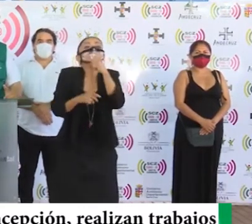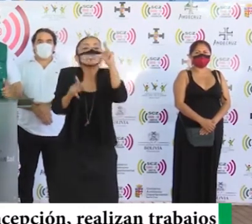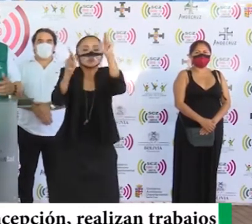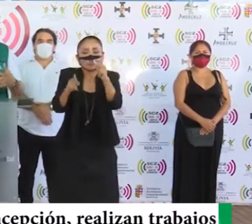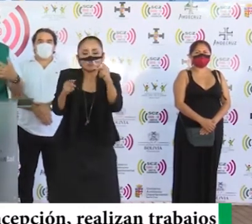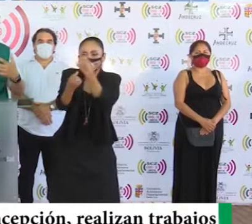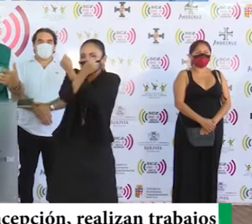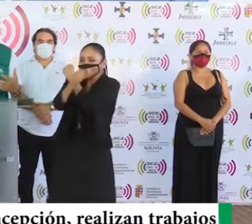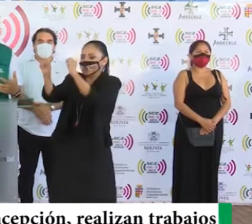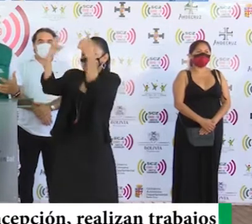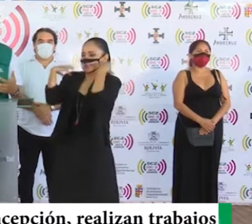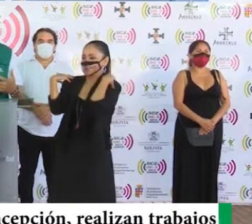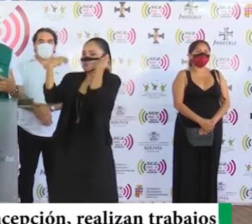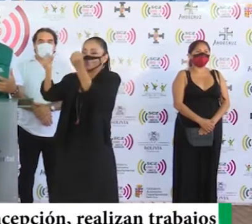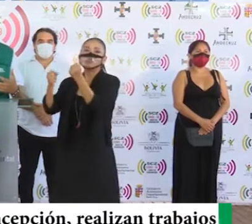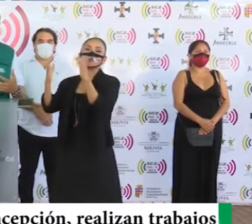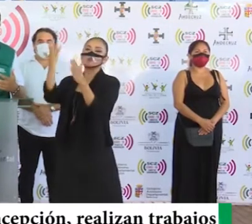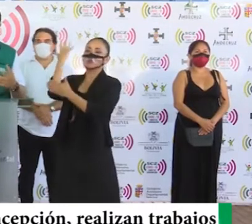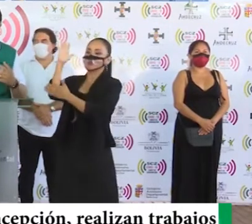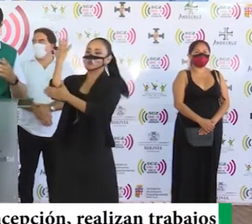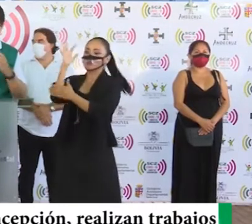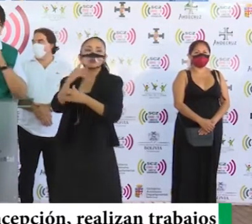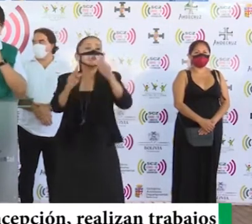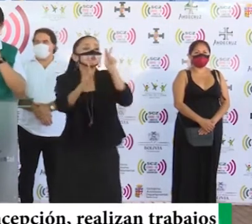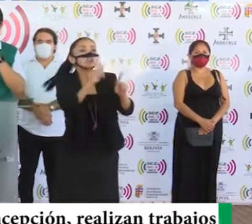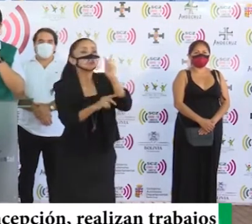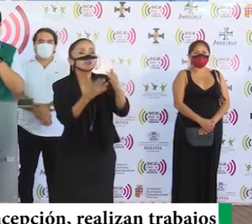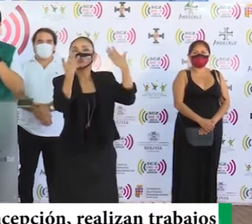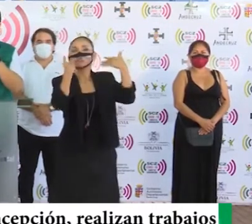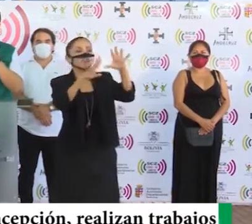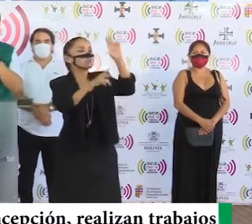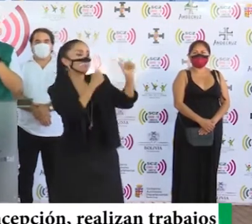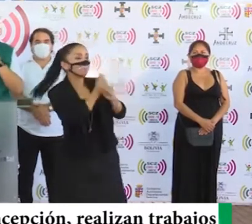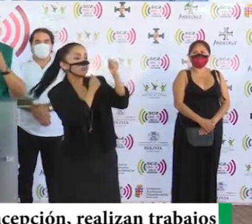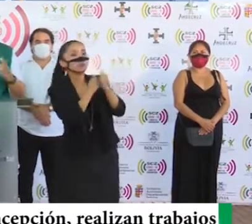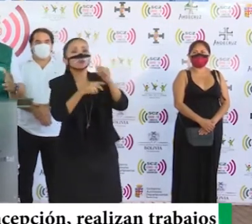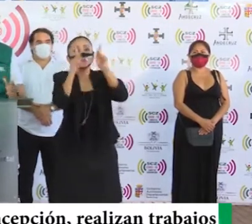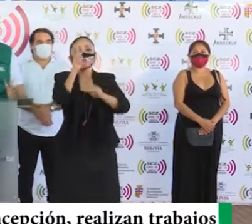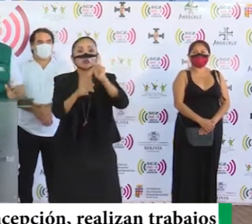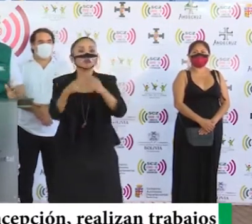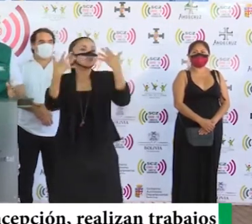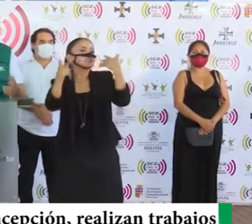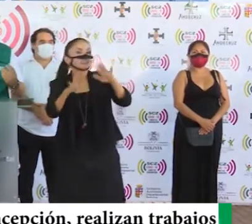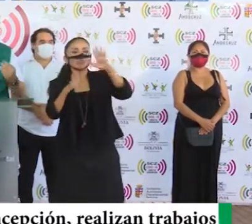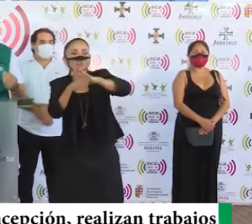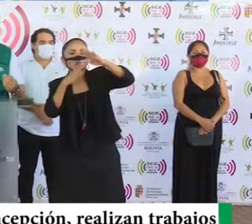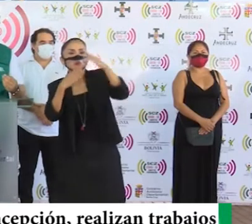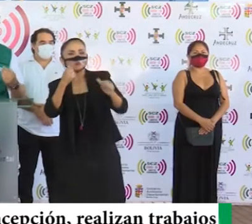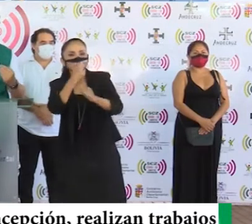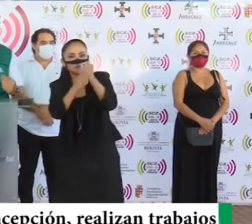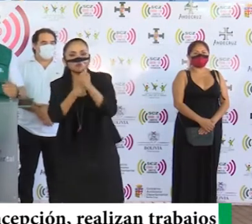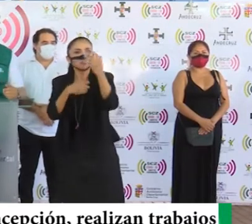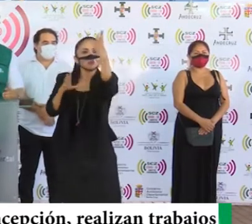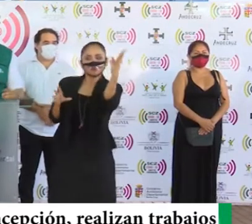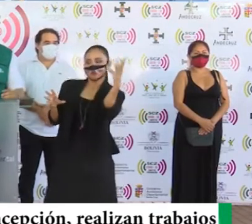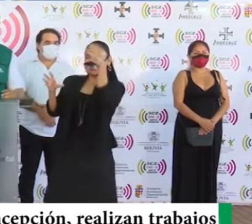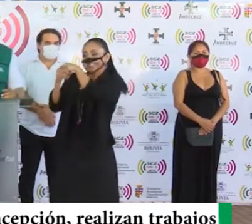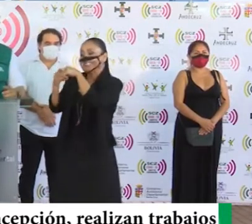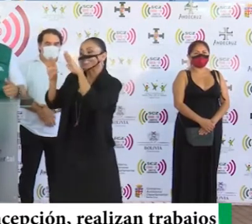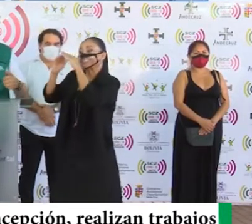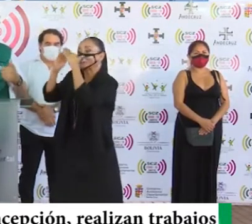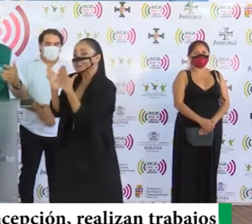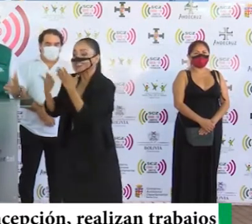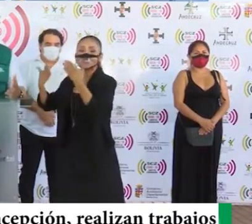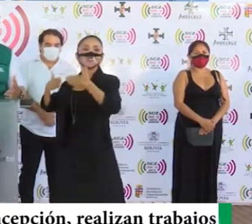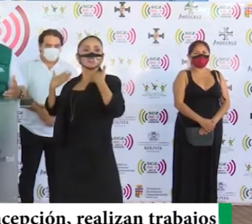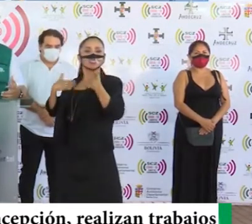Personas que ya no están en riesgo. Personas que ya no están en peligro. Personas que ya están en casa con los seres queridos y que